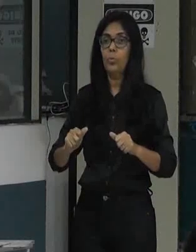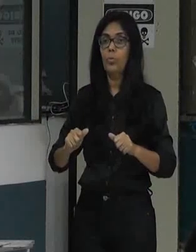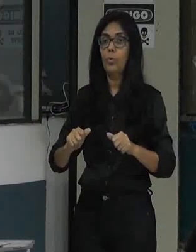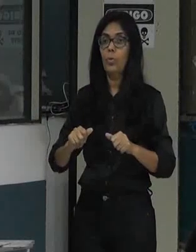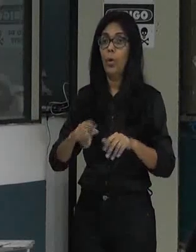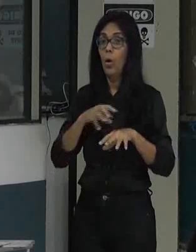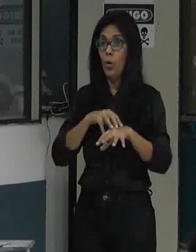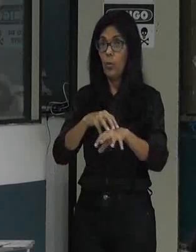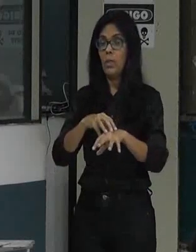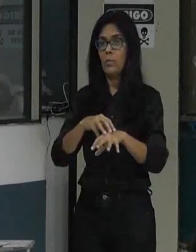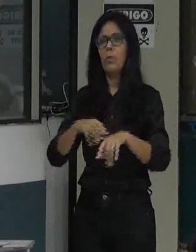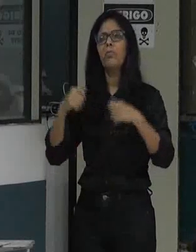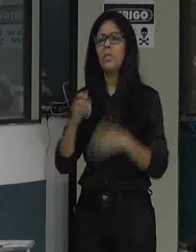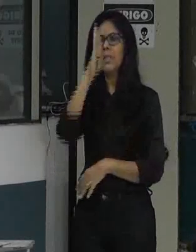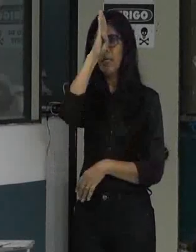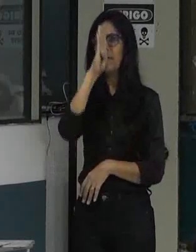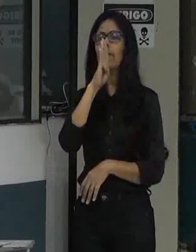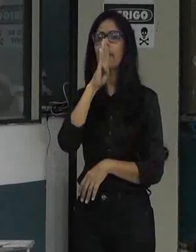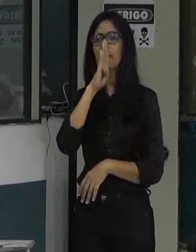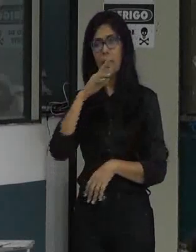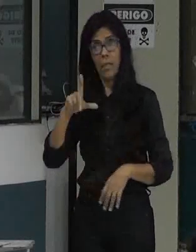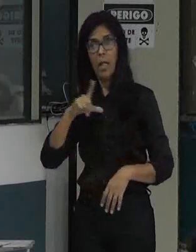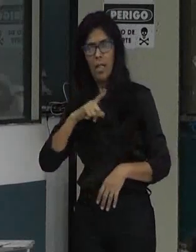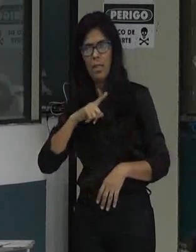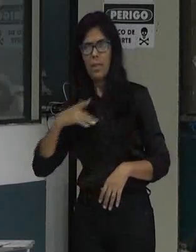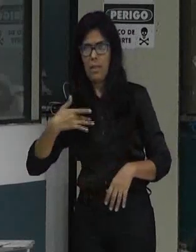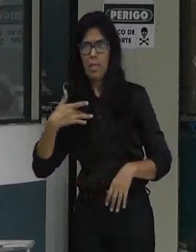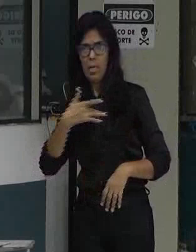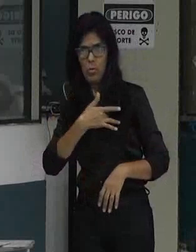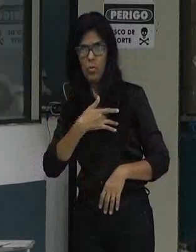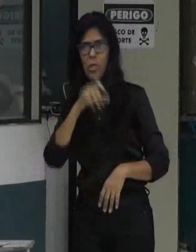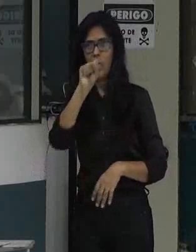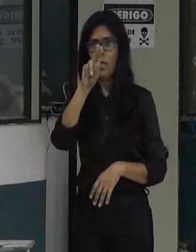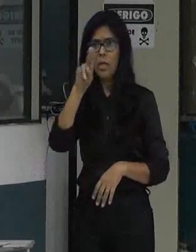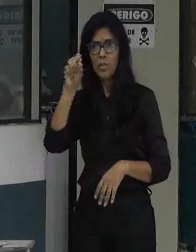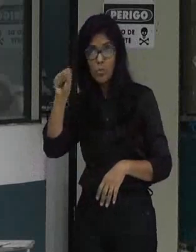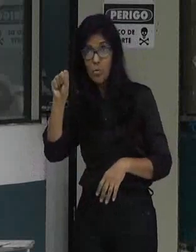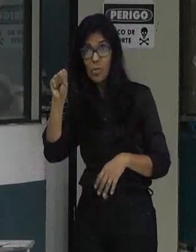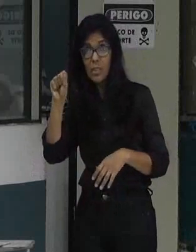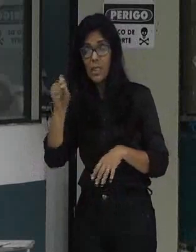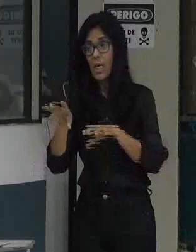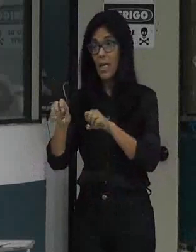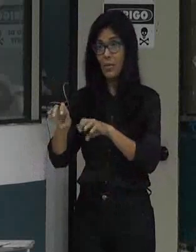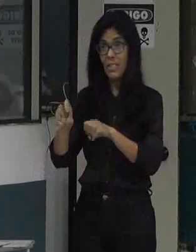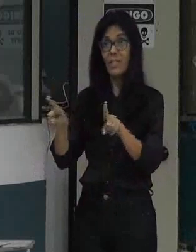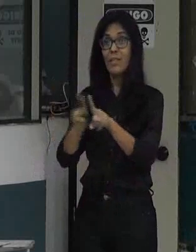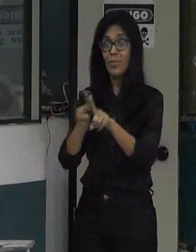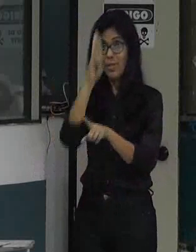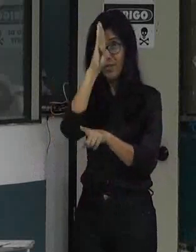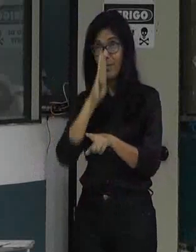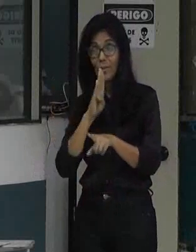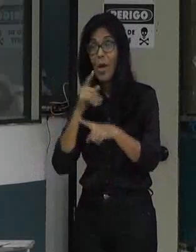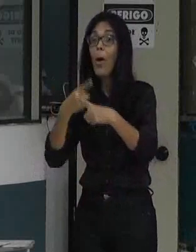a gente movei a saúde no sul que é gratuito a educação que é gratuita por ser direito social